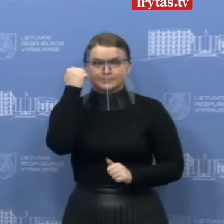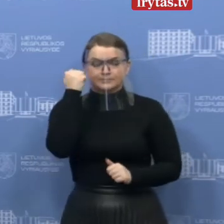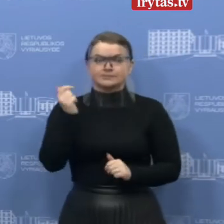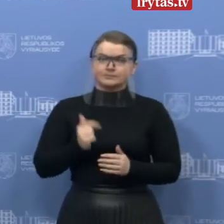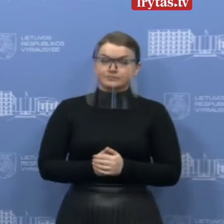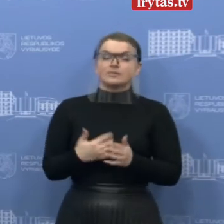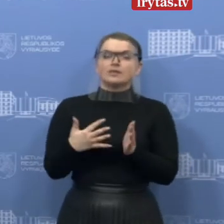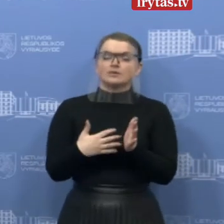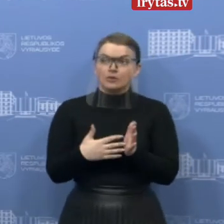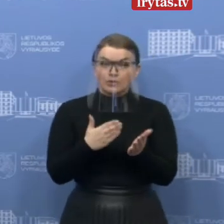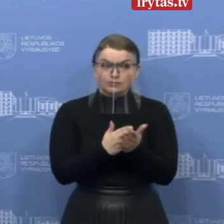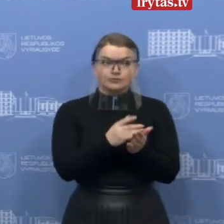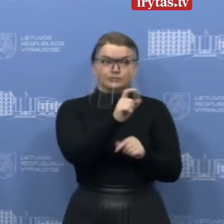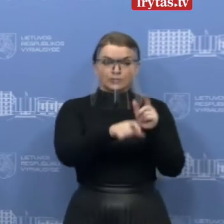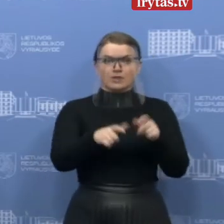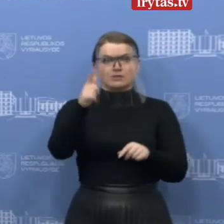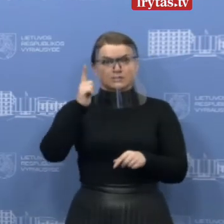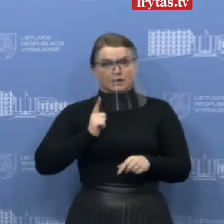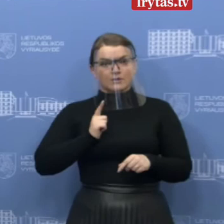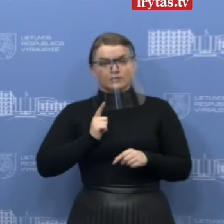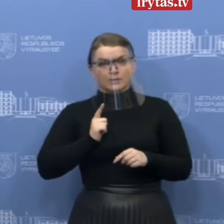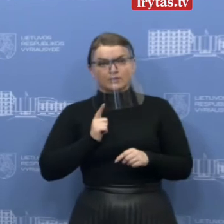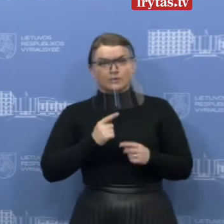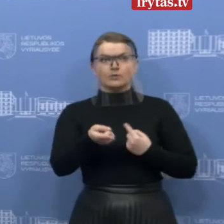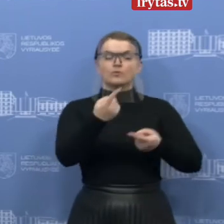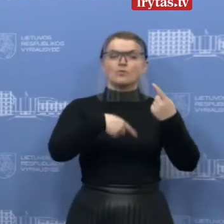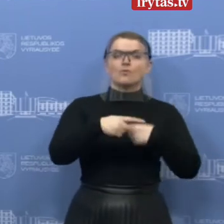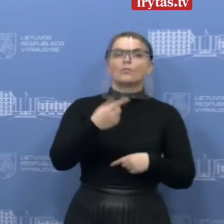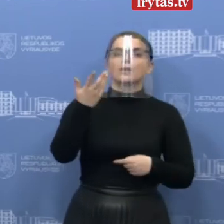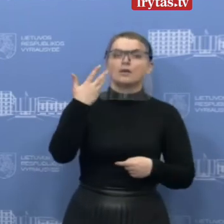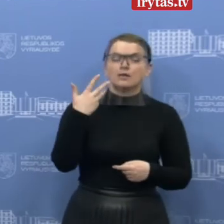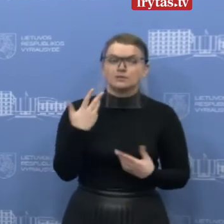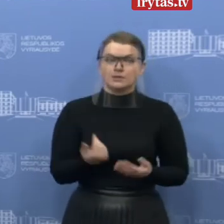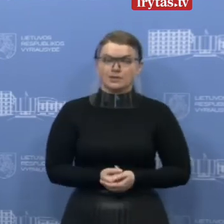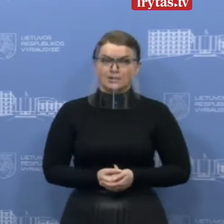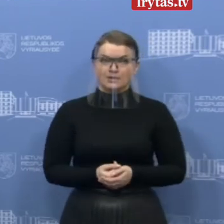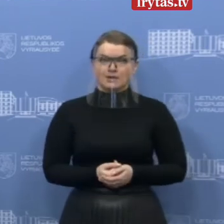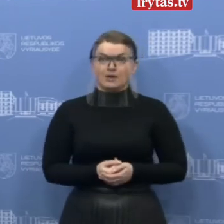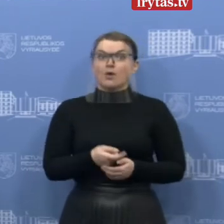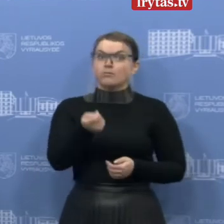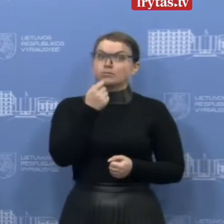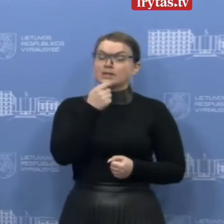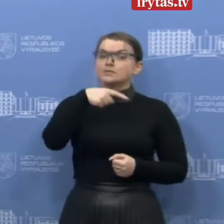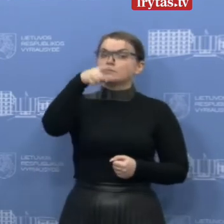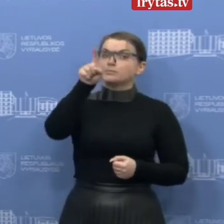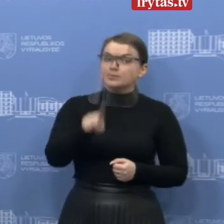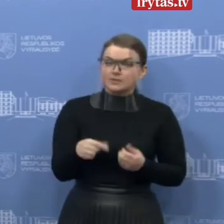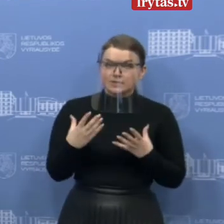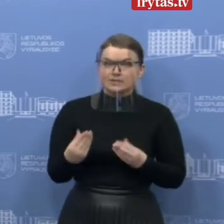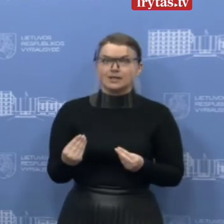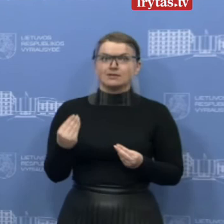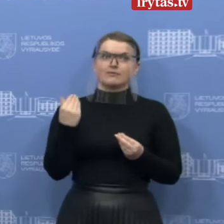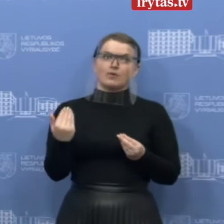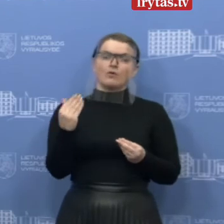toliau laukia. Kalbų suorganizuoti nuo, kaip minėjo ministros Nabalandžio 1 Europos Sąjungos